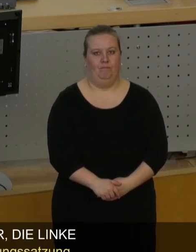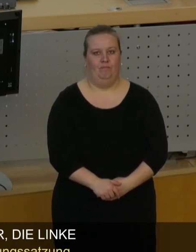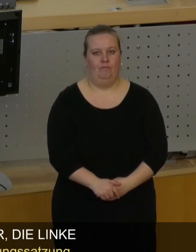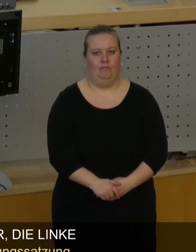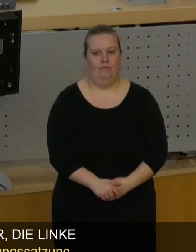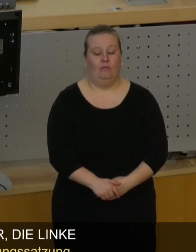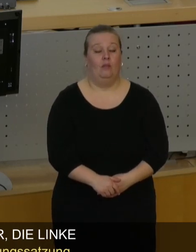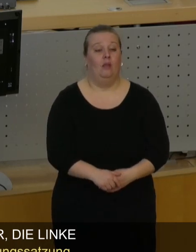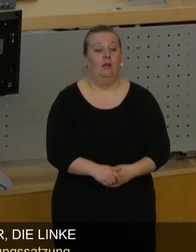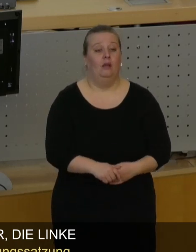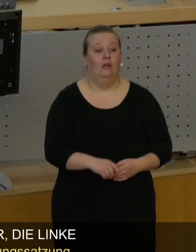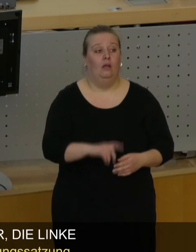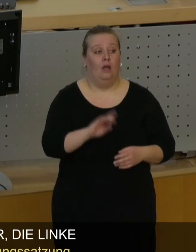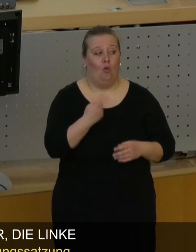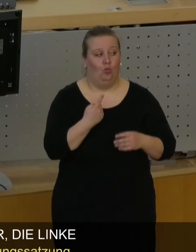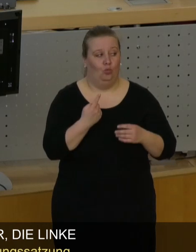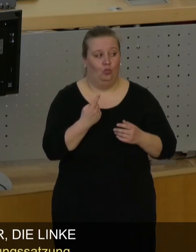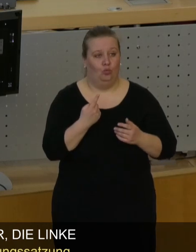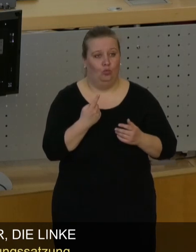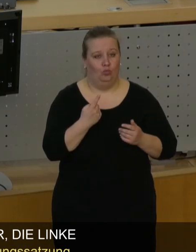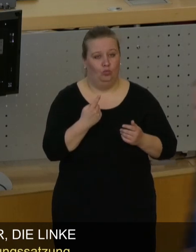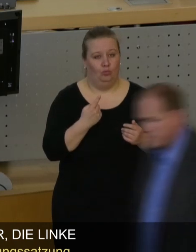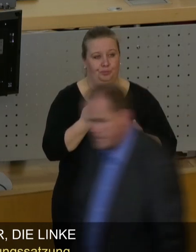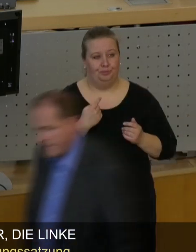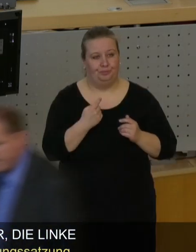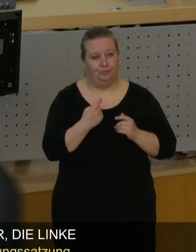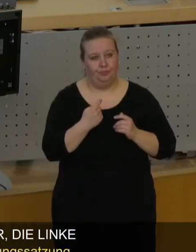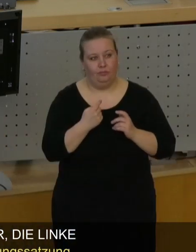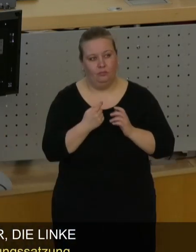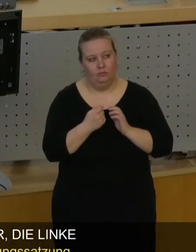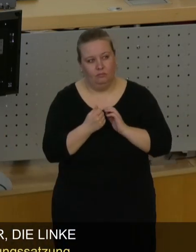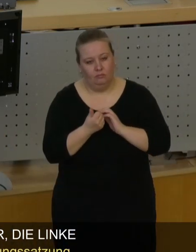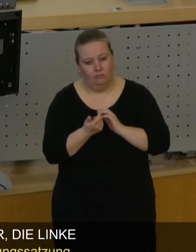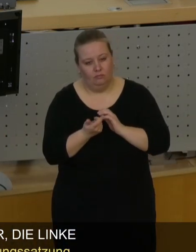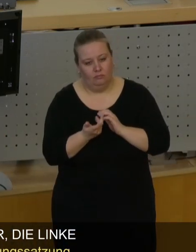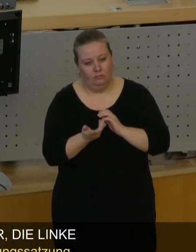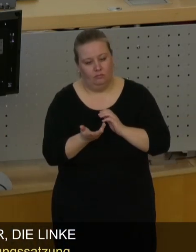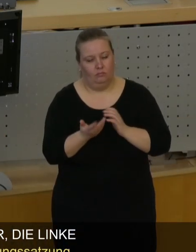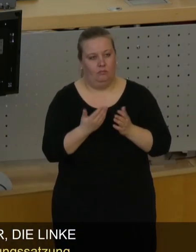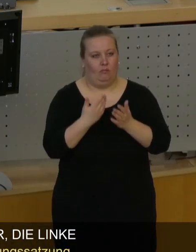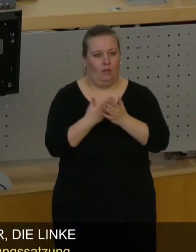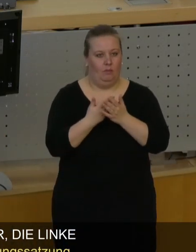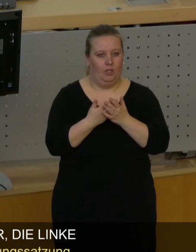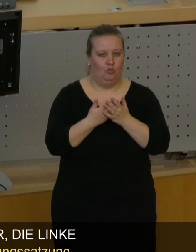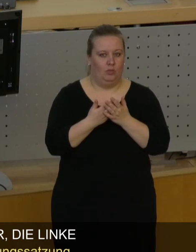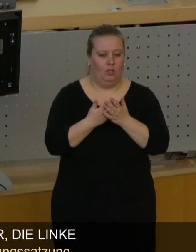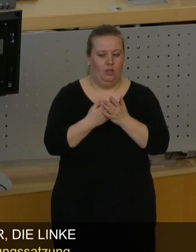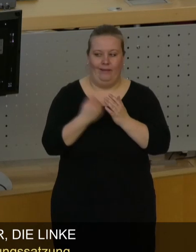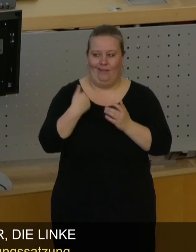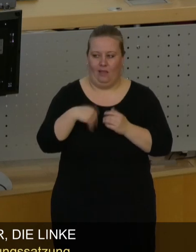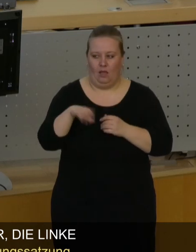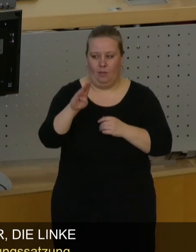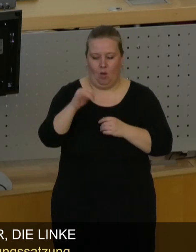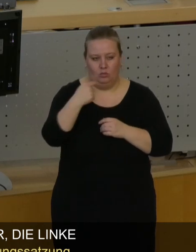Ich möchte noch ein paar Erwägungen erwidern, zum Beispiel auf, was Herr Brauns